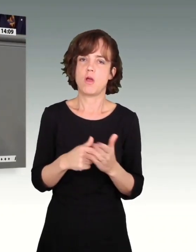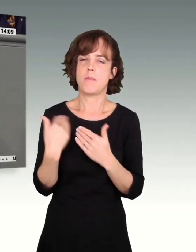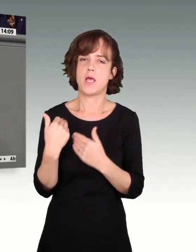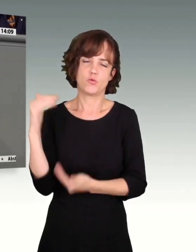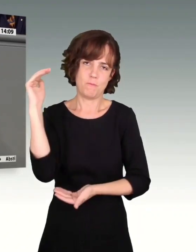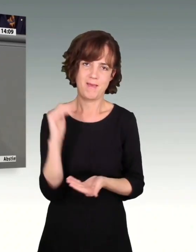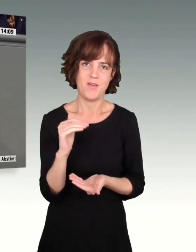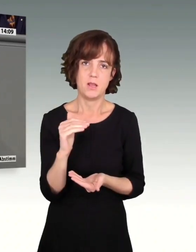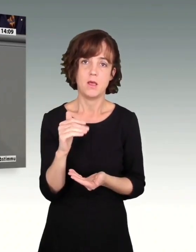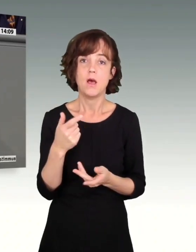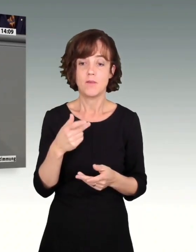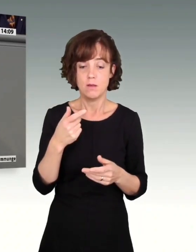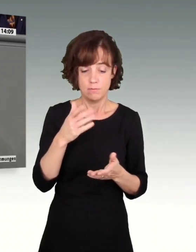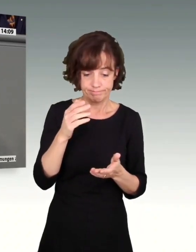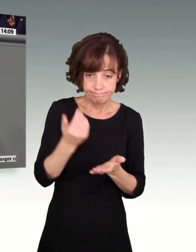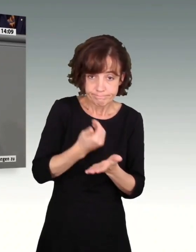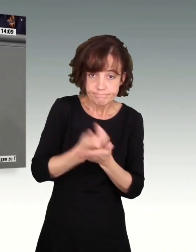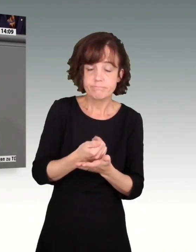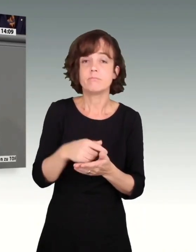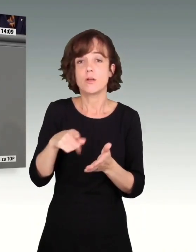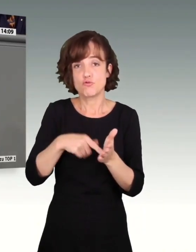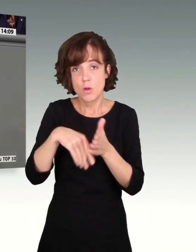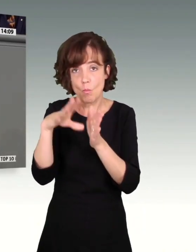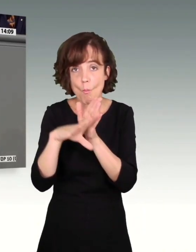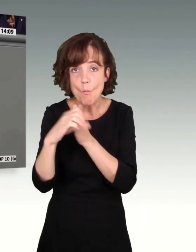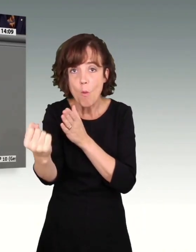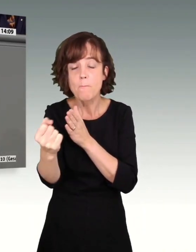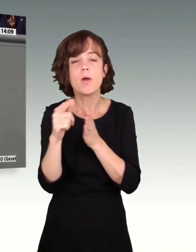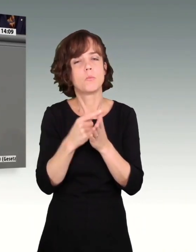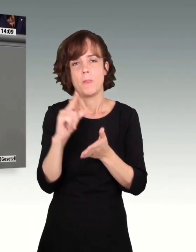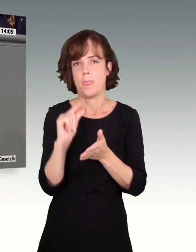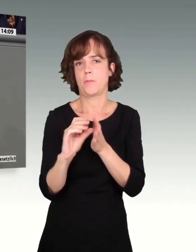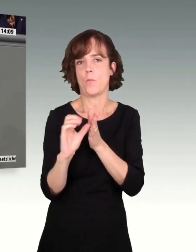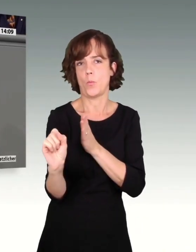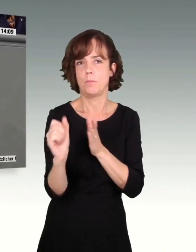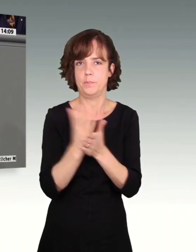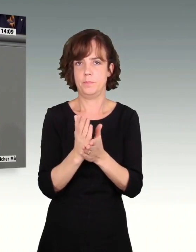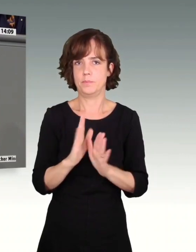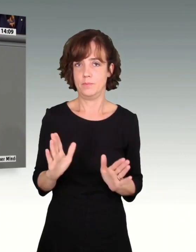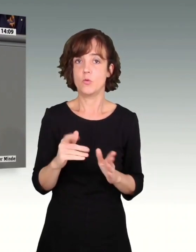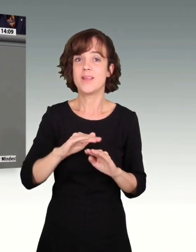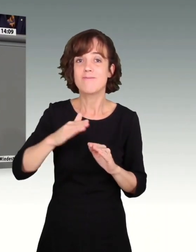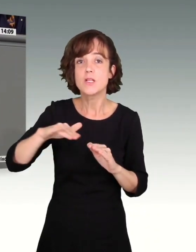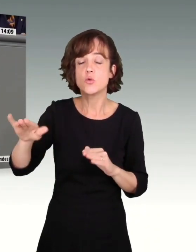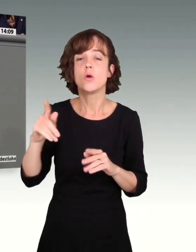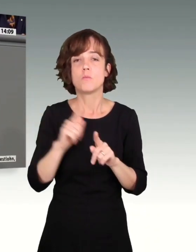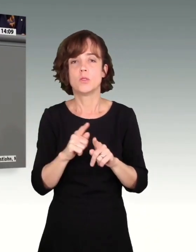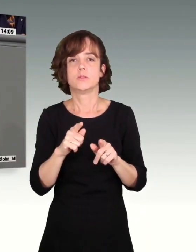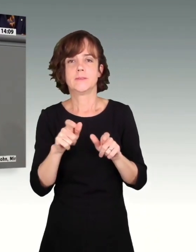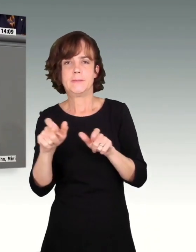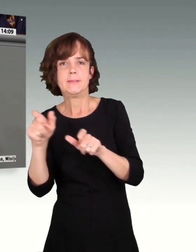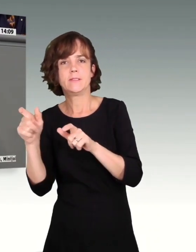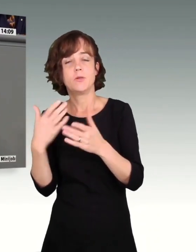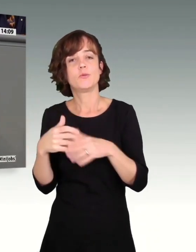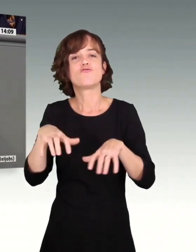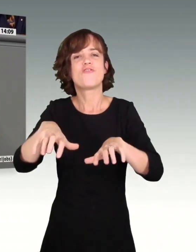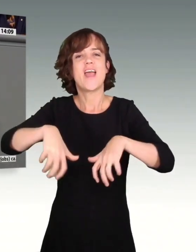mehr Netto übrig bleiben. Die Inflation muss mit allen Mitteln bekämpft werden. Das heißt, eine schwäbische Haushaltspolitik ist